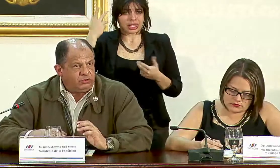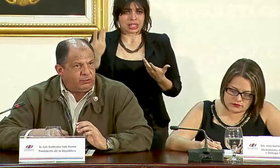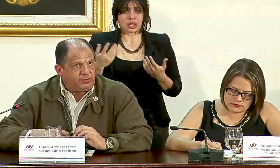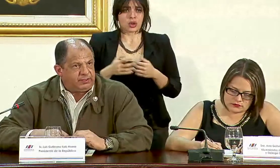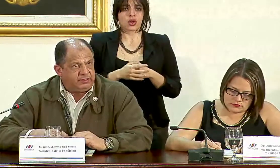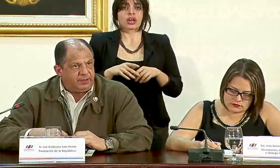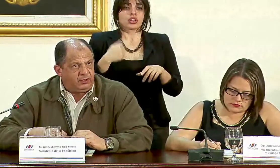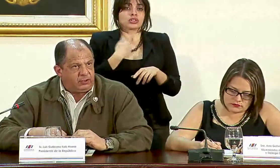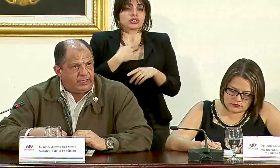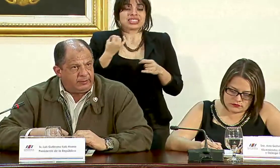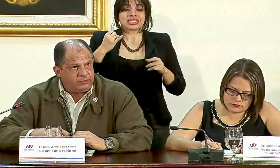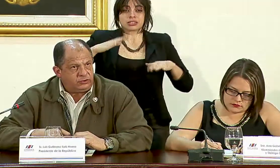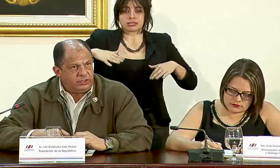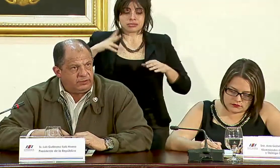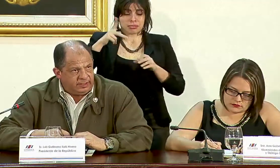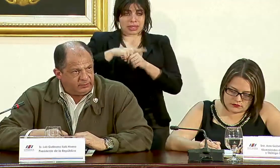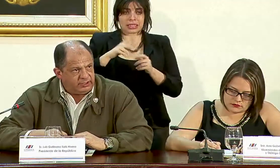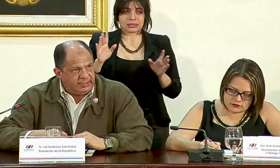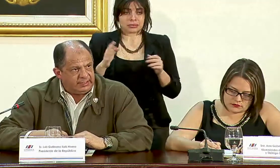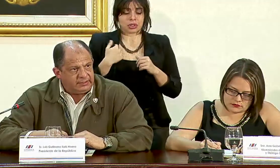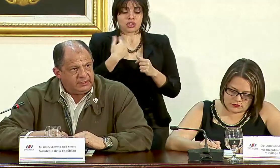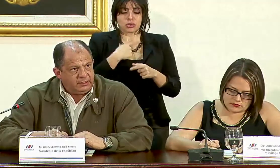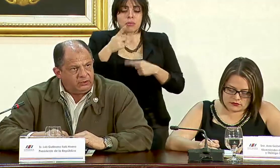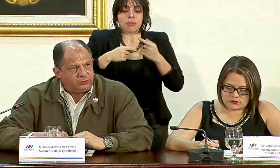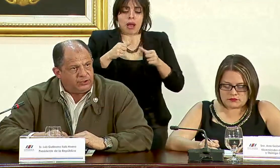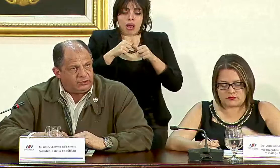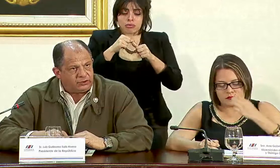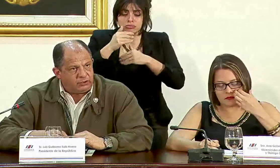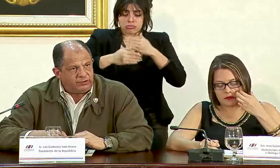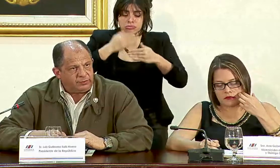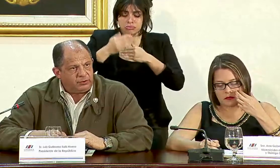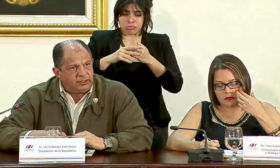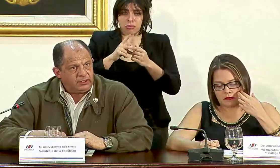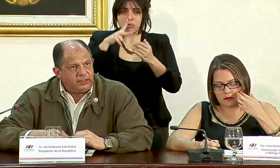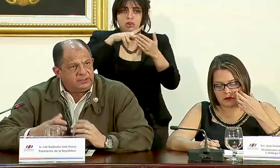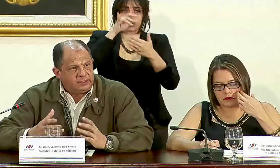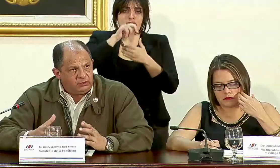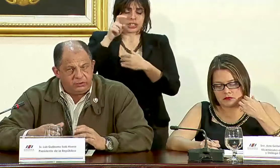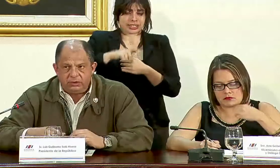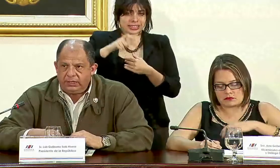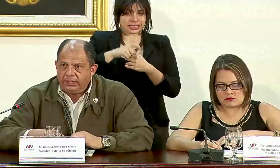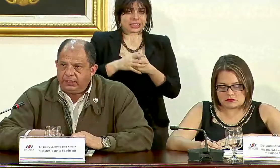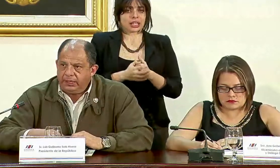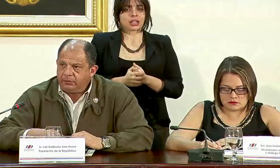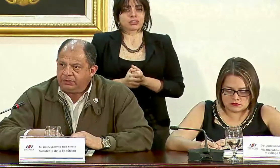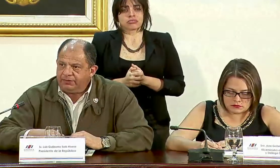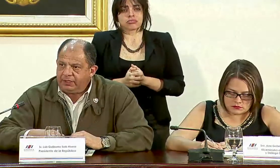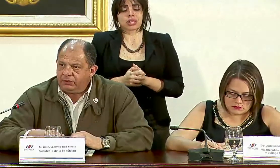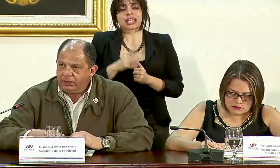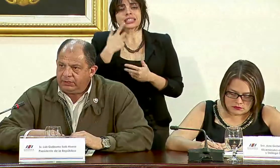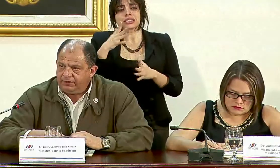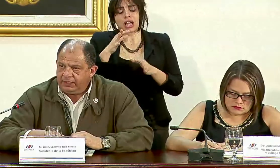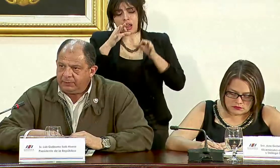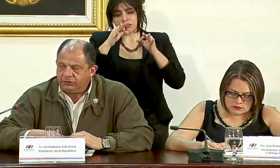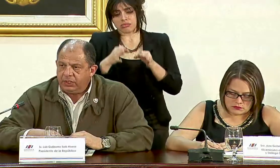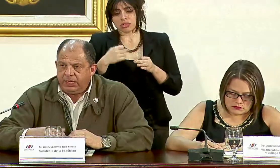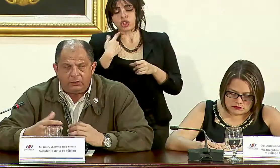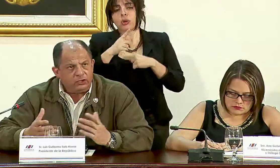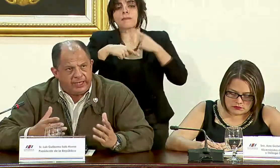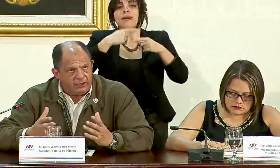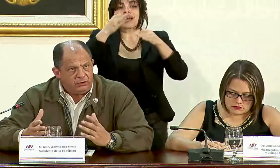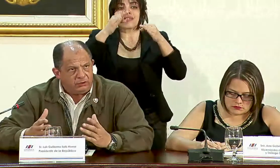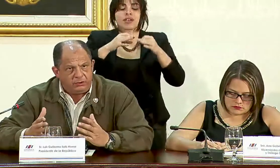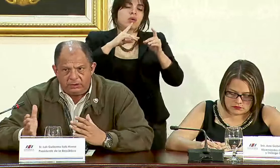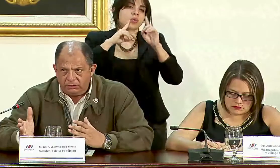nosotros no hemos participado haremos y llevaremos adelante los proyectos que correspondan según hemos definido y definiremos